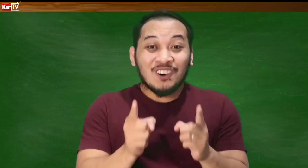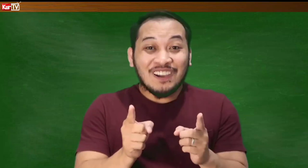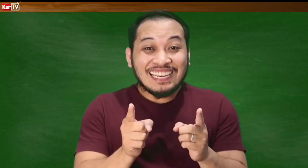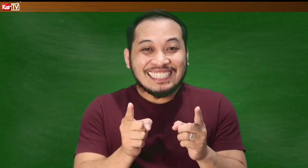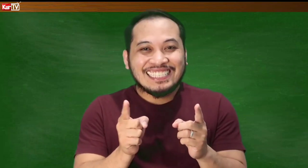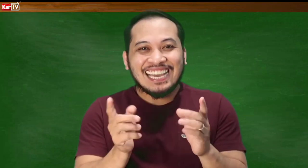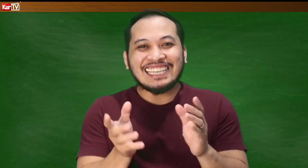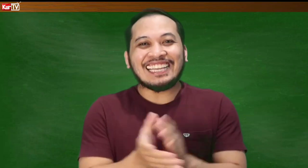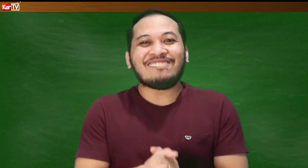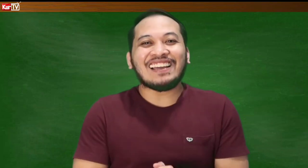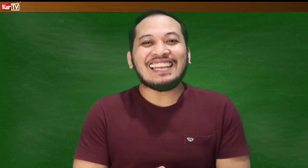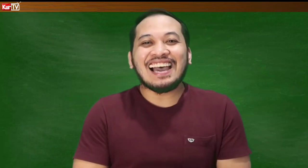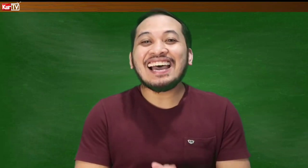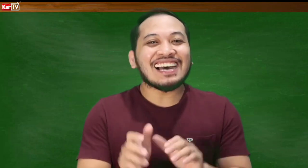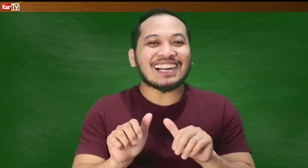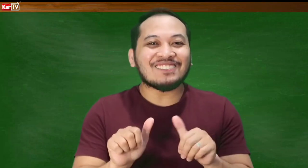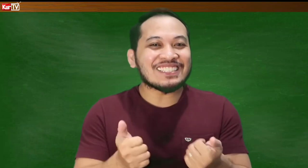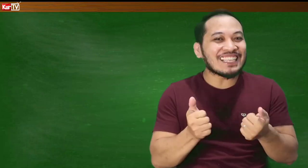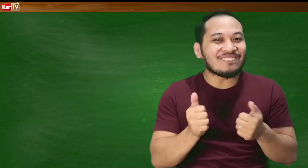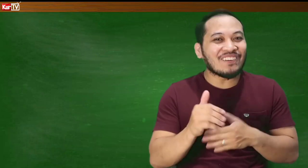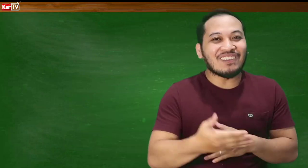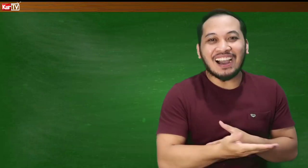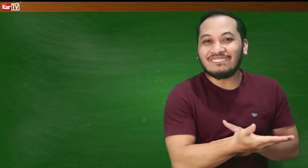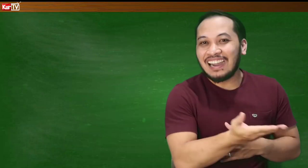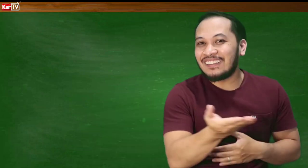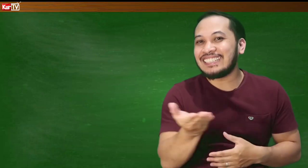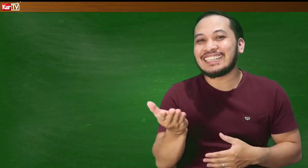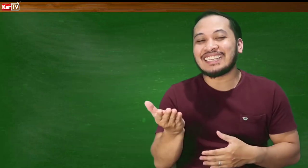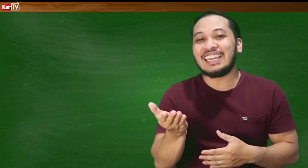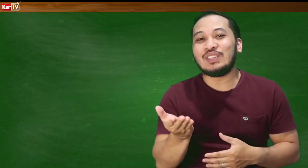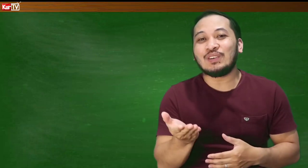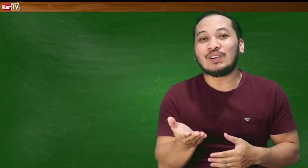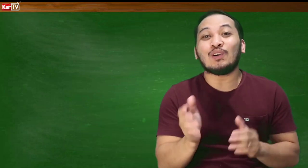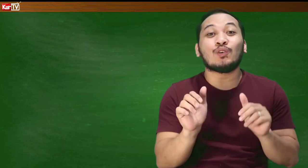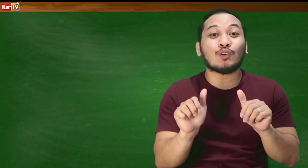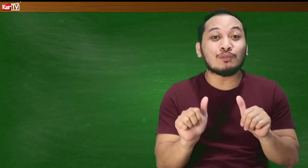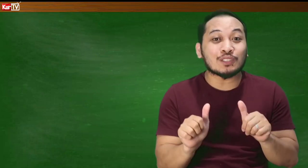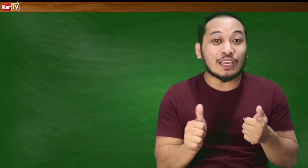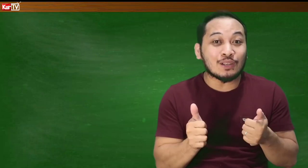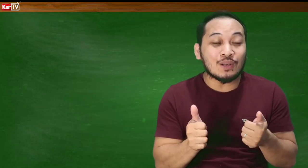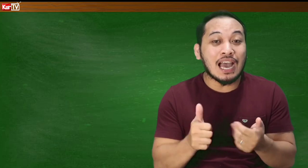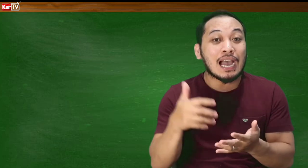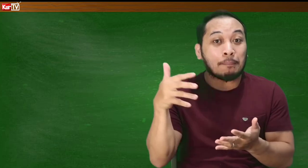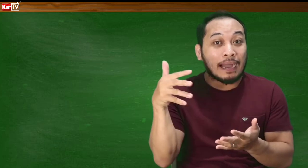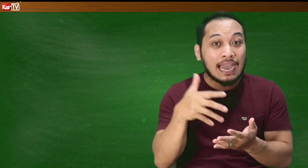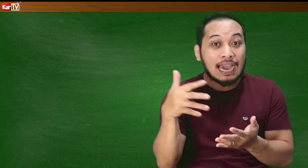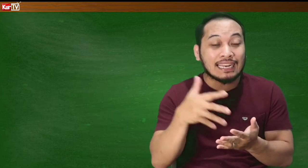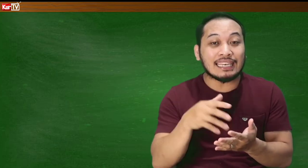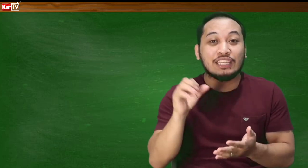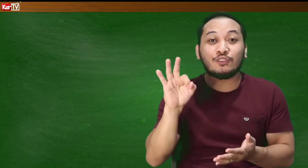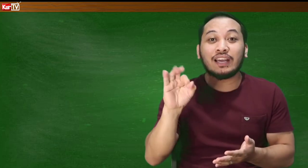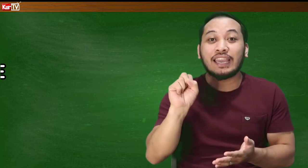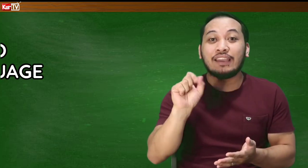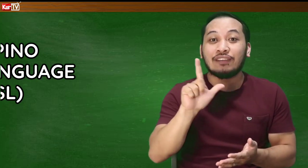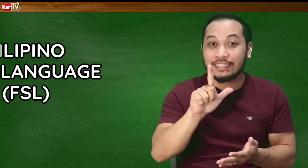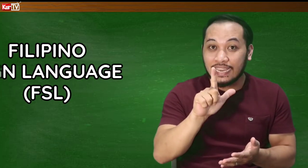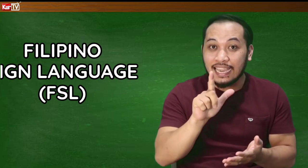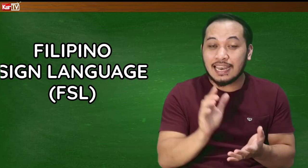Hoy, nandiyan ka na pala! Kamusta na po ba ang bawat isa sa inyo? Kung kumustahin ko lang ang pag-aaral ninyo ng FSL,